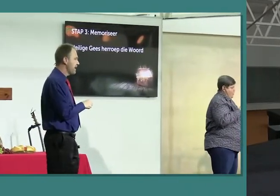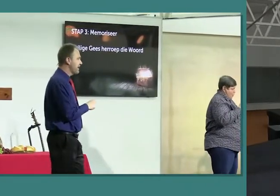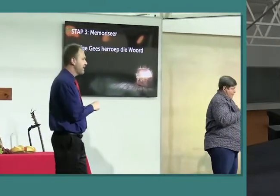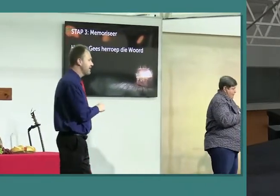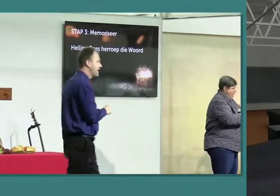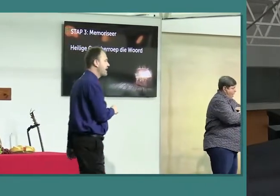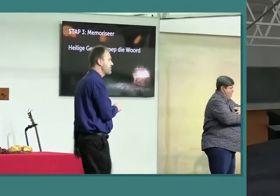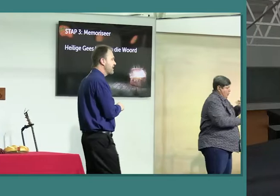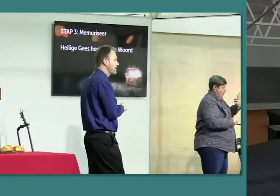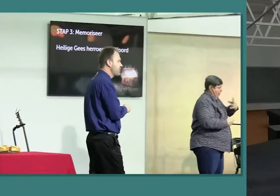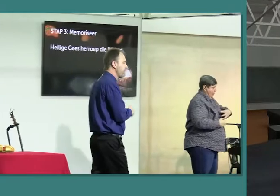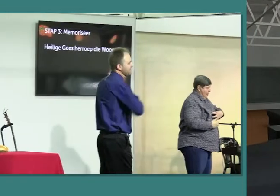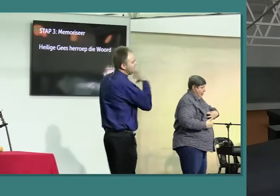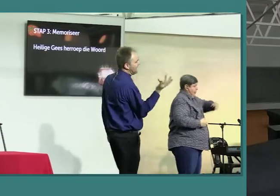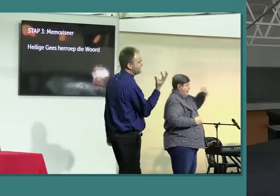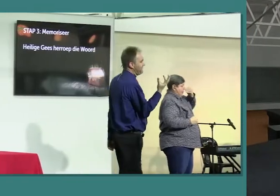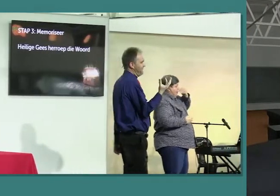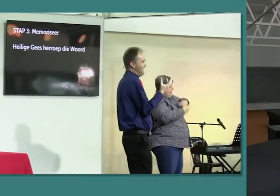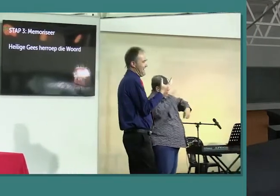en dan, nou nou nou nou loop, en dan trek dit nou weer uit,